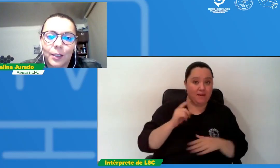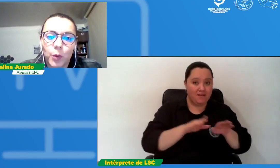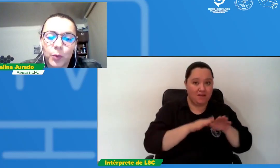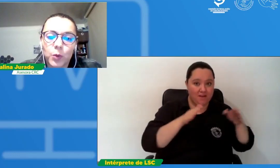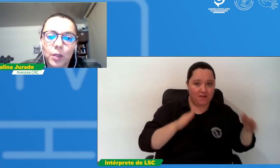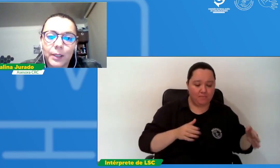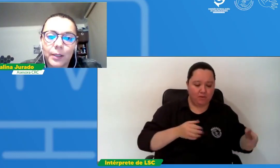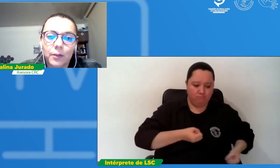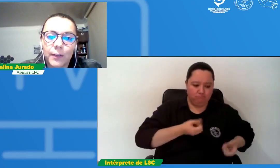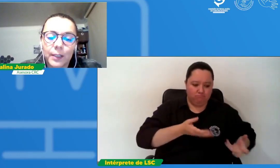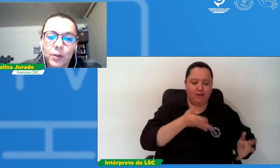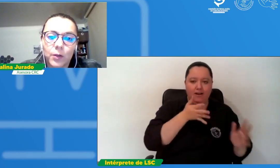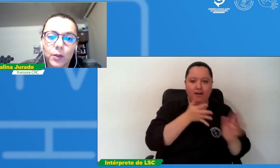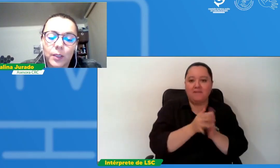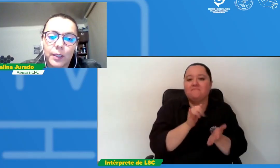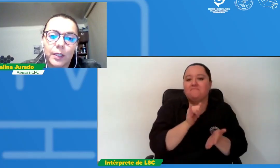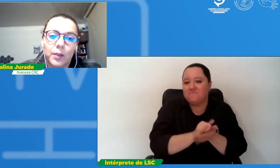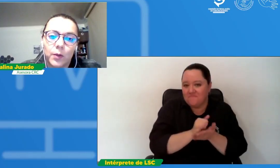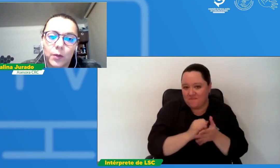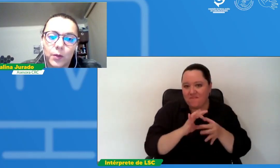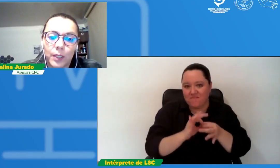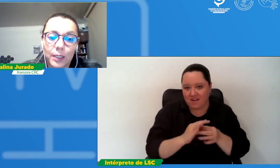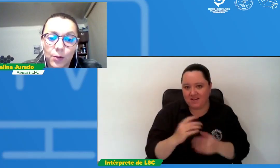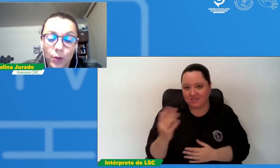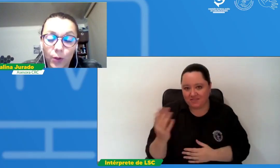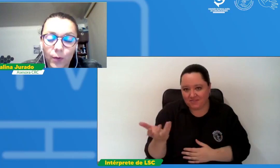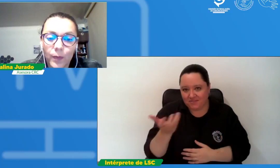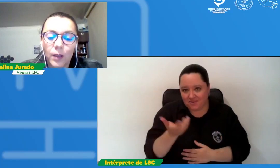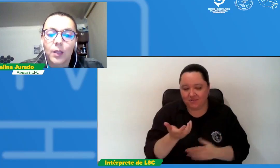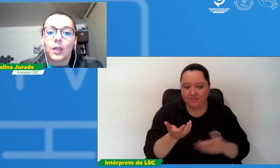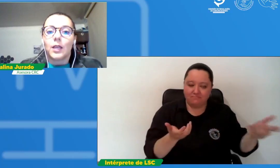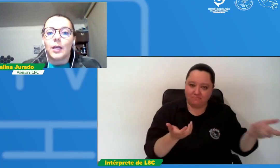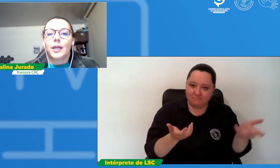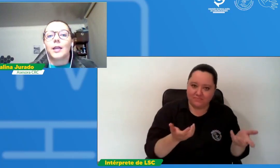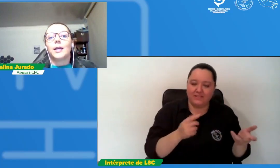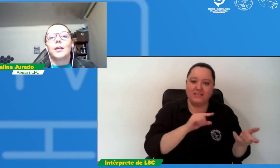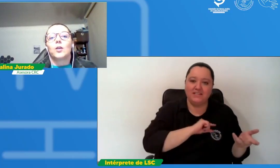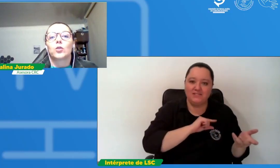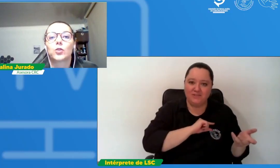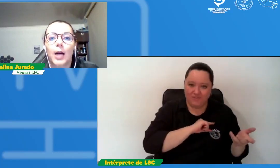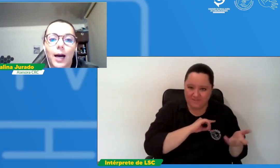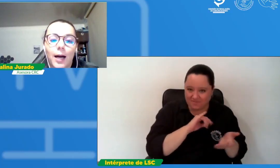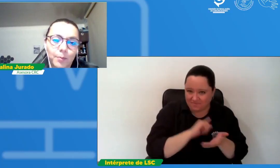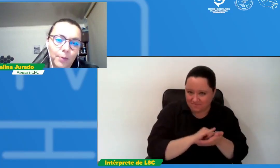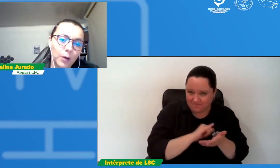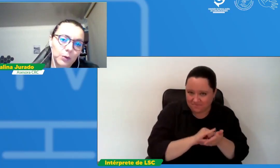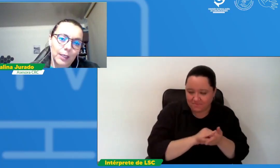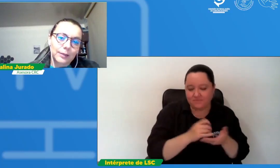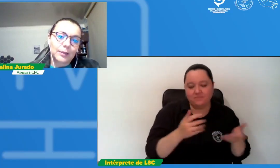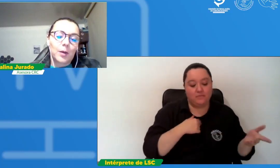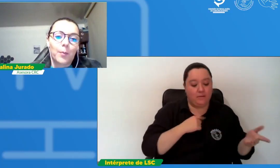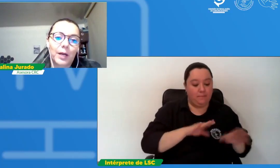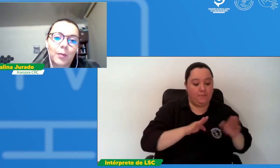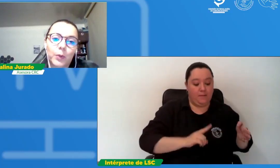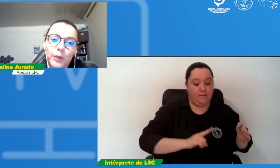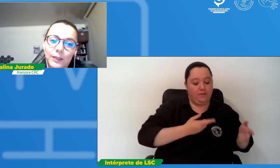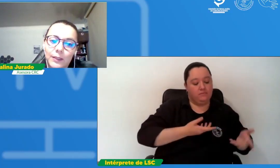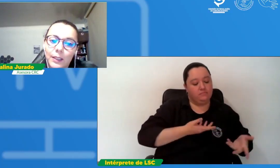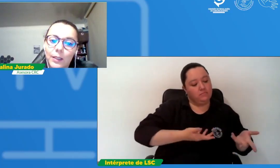tuvimos justamente con FENASCOL y con el INSOR, nos da pautas para poder seguir el